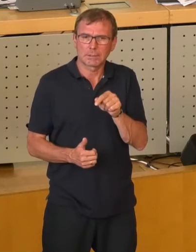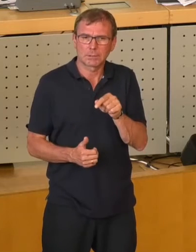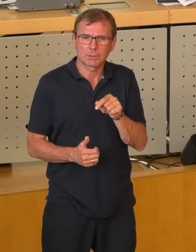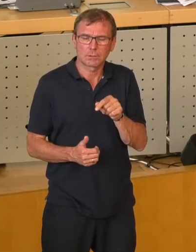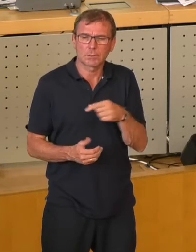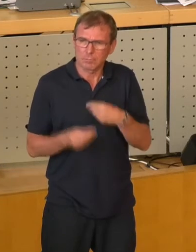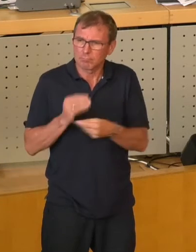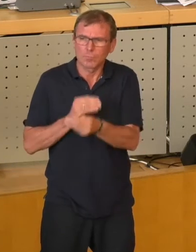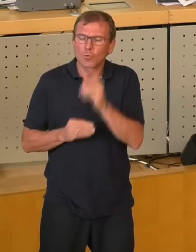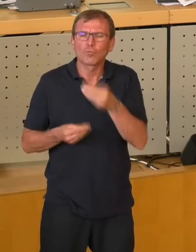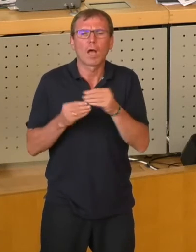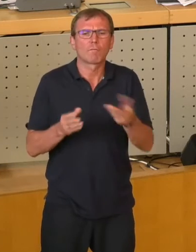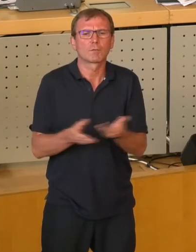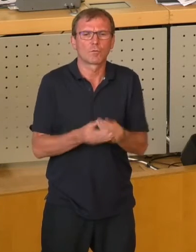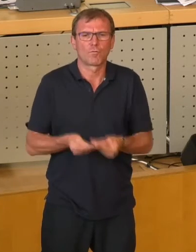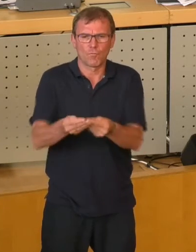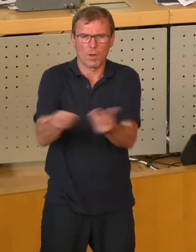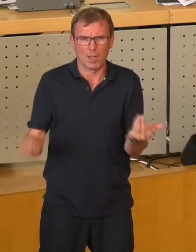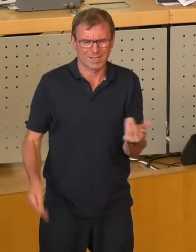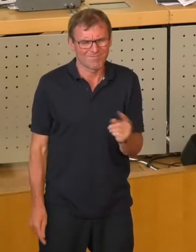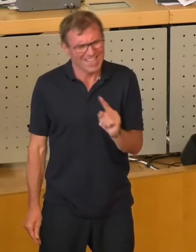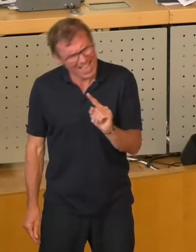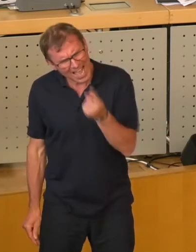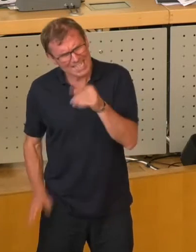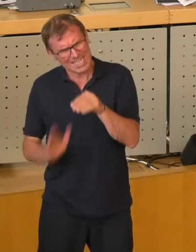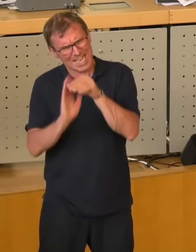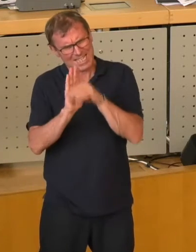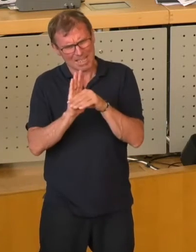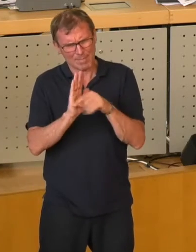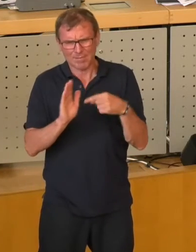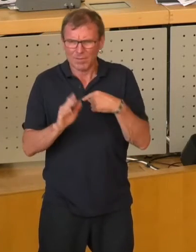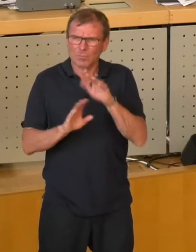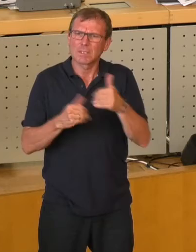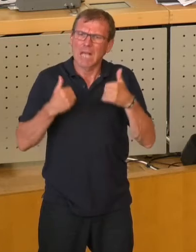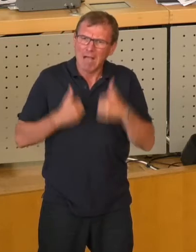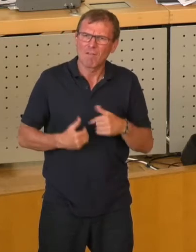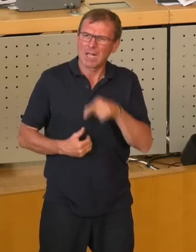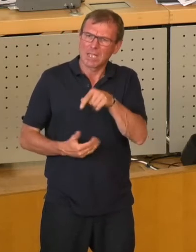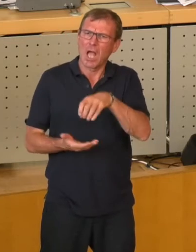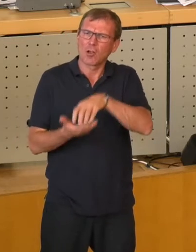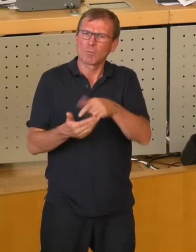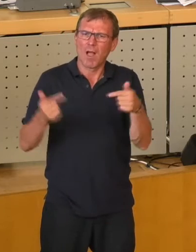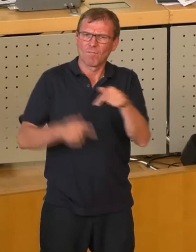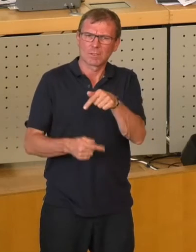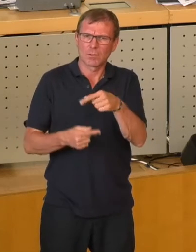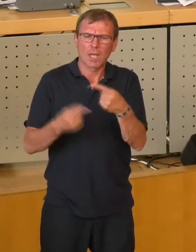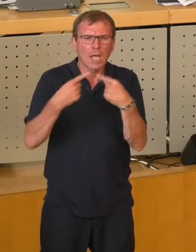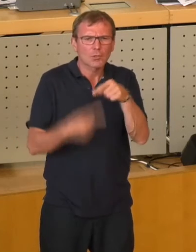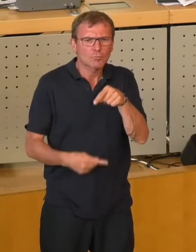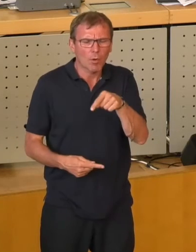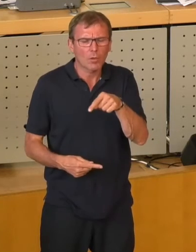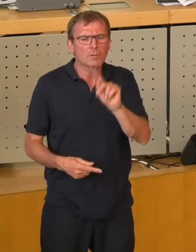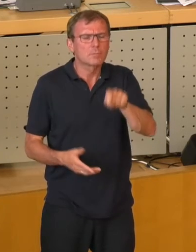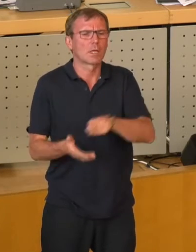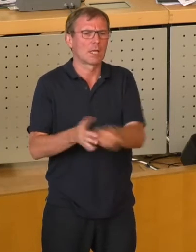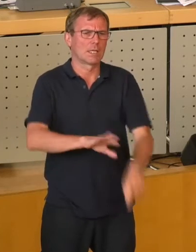wird nur noch als Informationsvorlage ausgegeben. Der einzige Termin im Jahr, wo überhaupt über das Verhalten solcher kommunalen Versorgung gesprochen würde, der ist